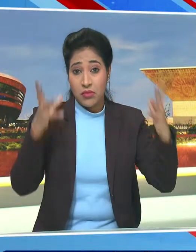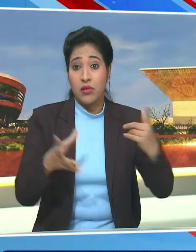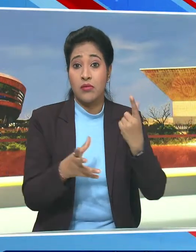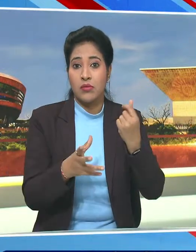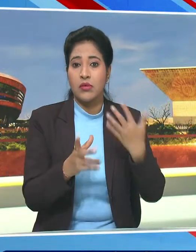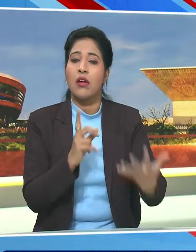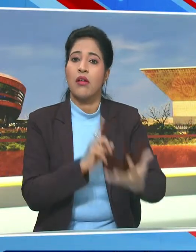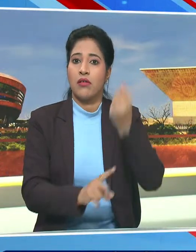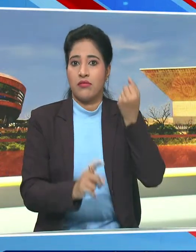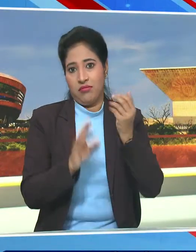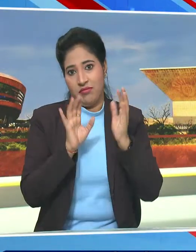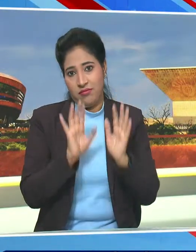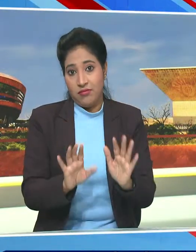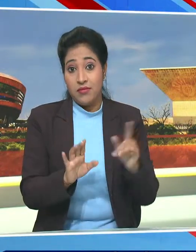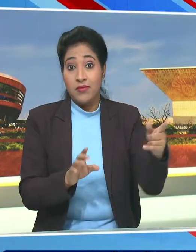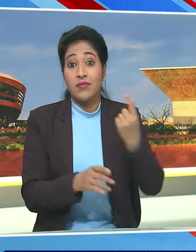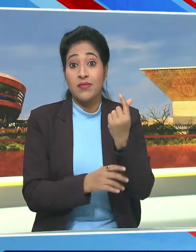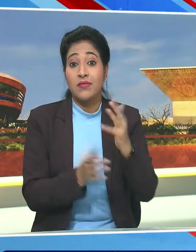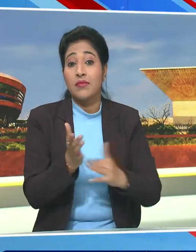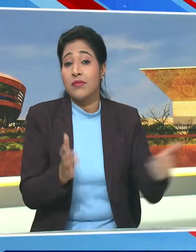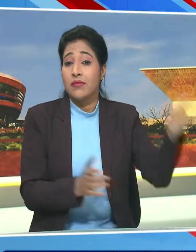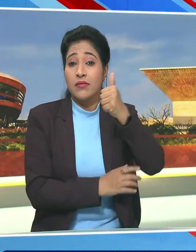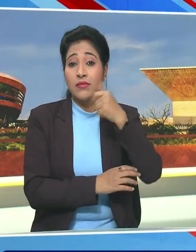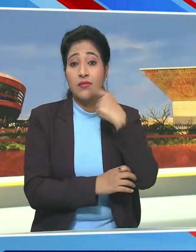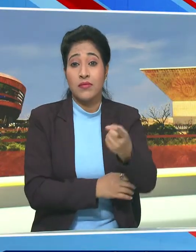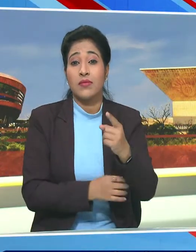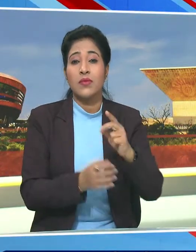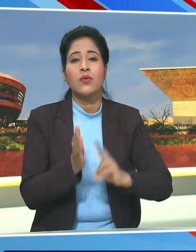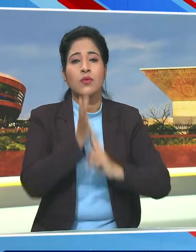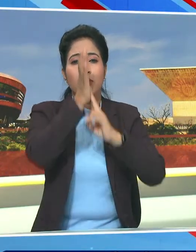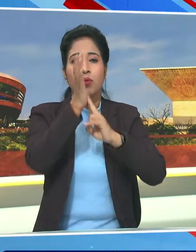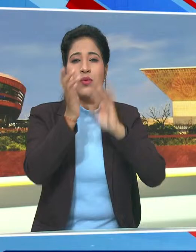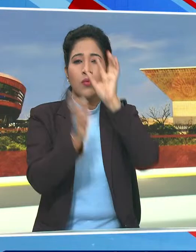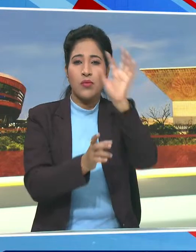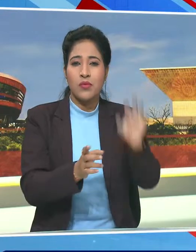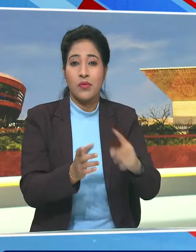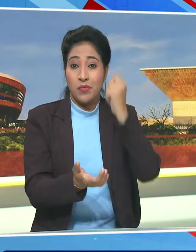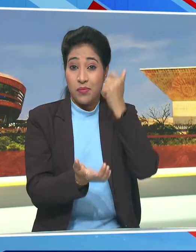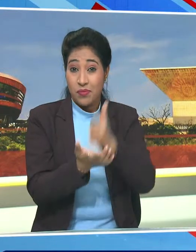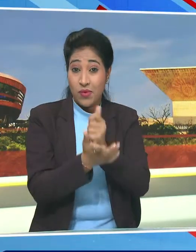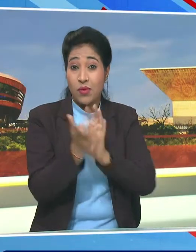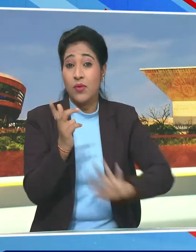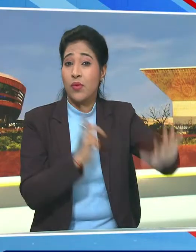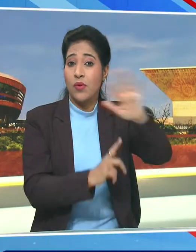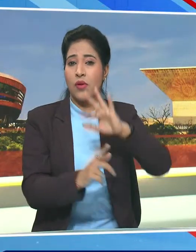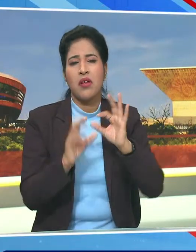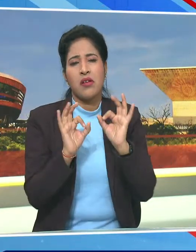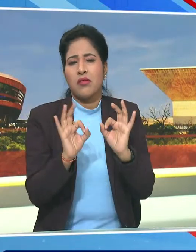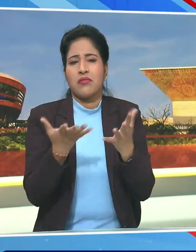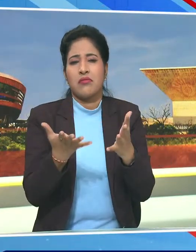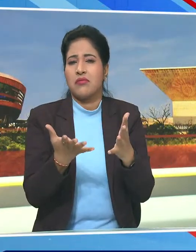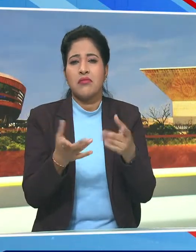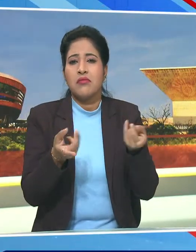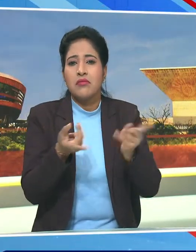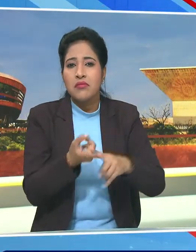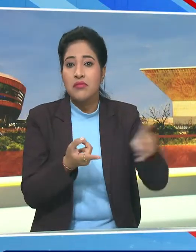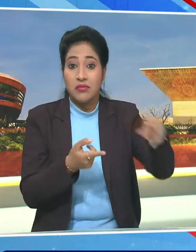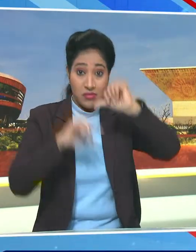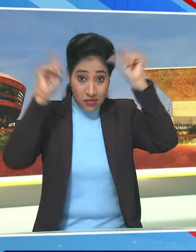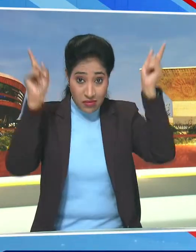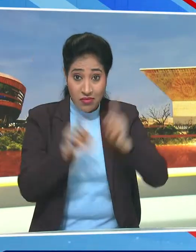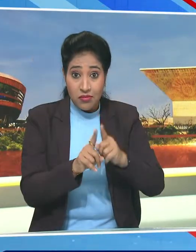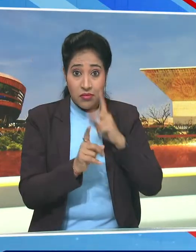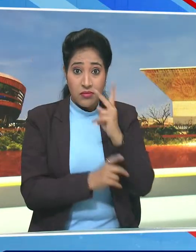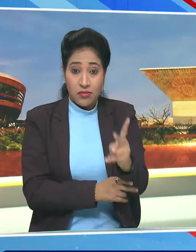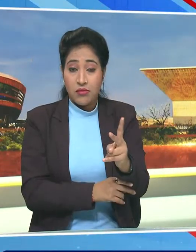की प्राप्टी हुई ह वितमंत्री ने कहा कि पश्मी देशों में बैंकिंग शेत्र के हालत अच्छी नहीं है जबकि भारत